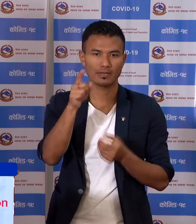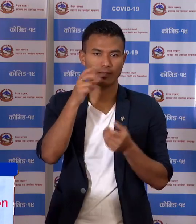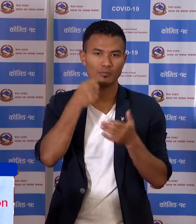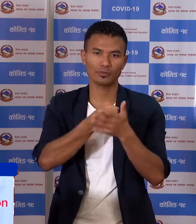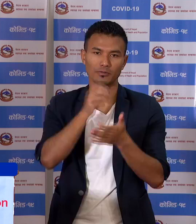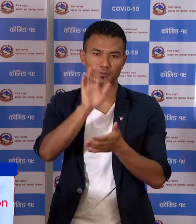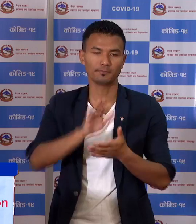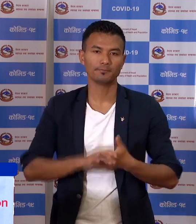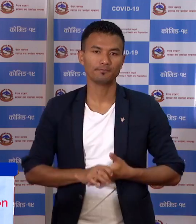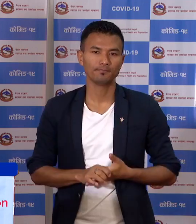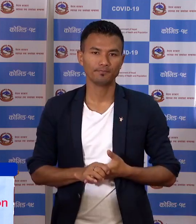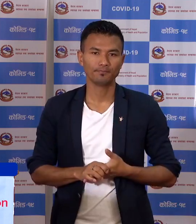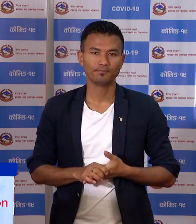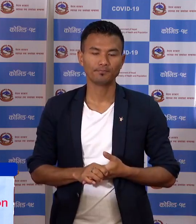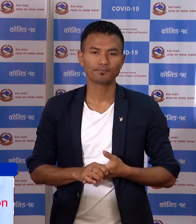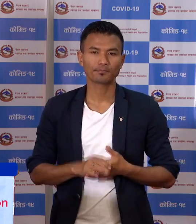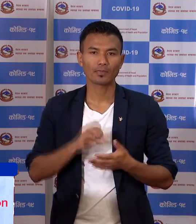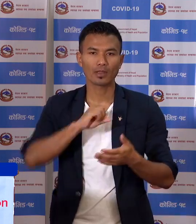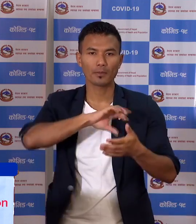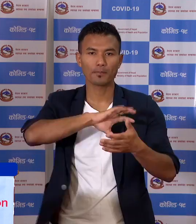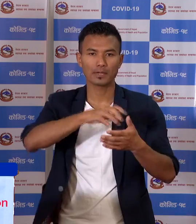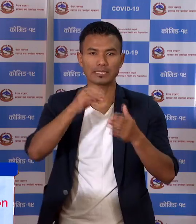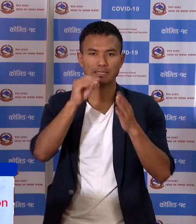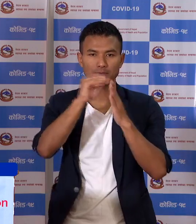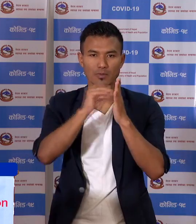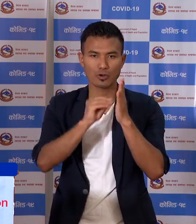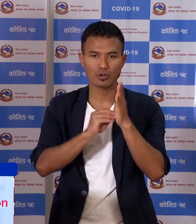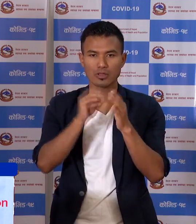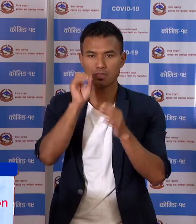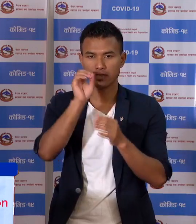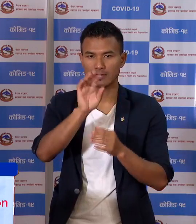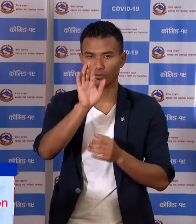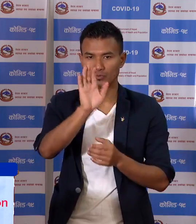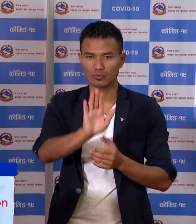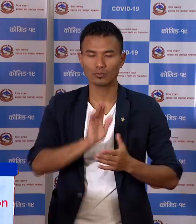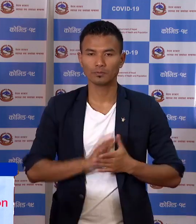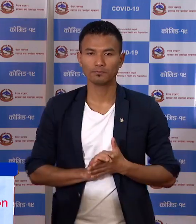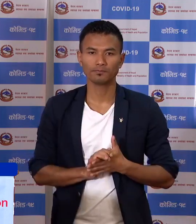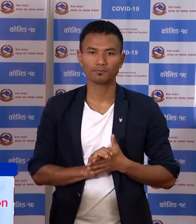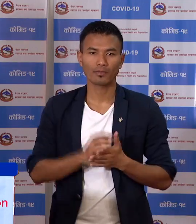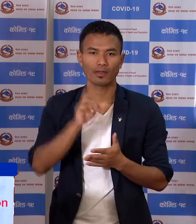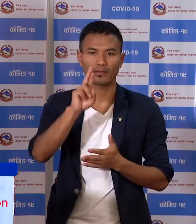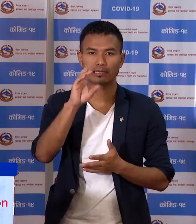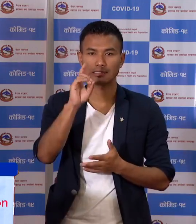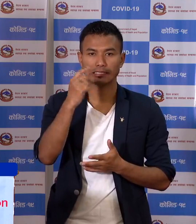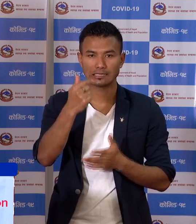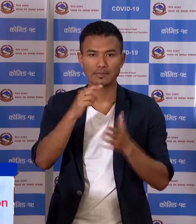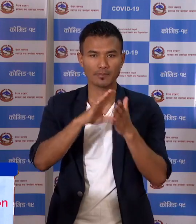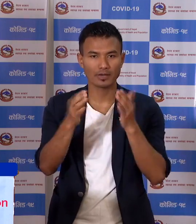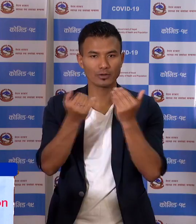at teeth,